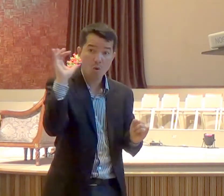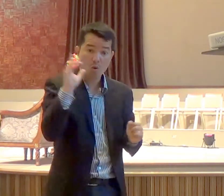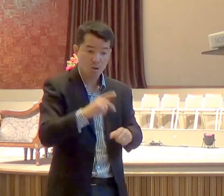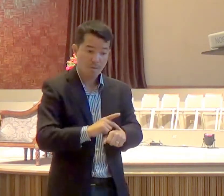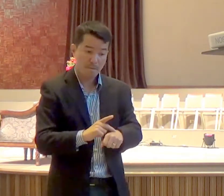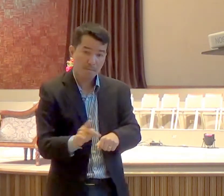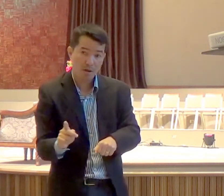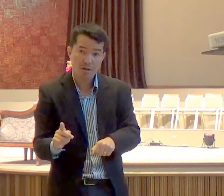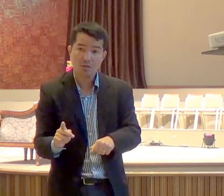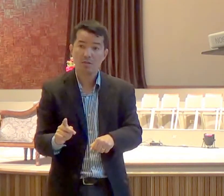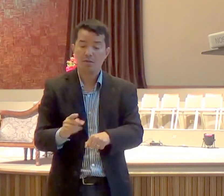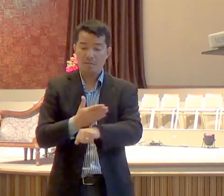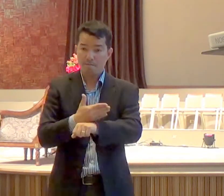madeira, e de pedra,